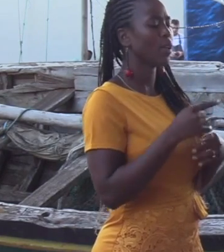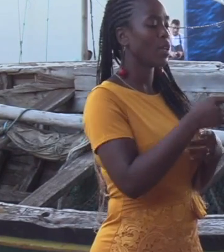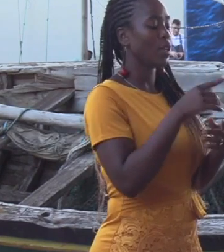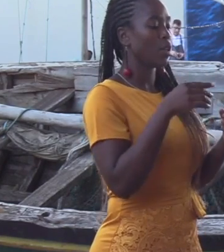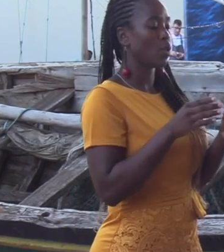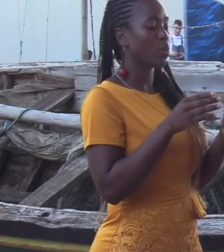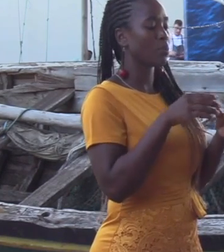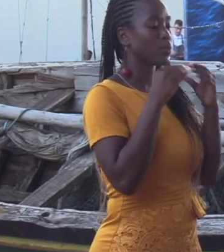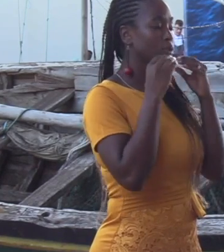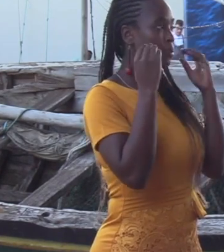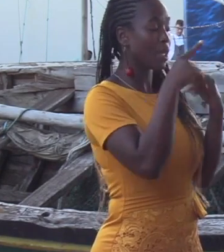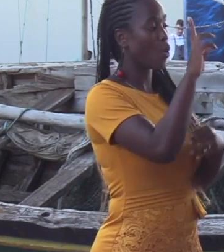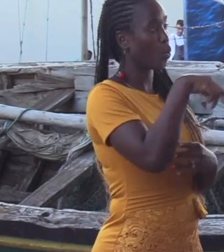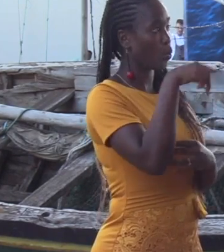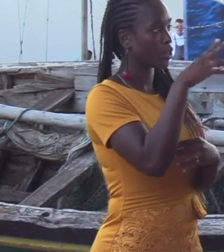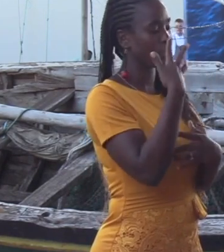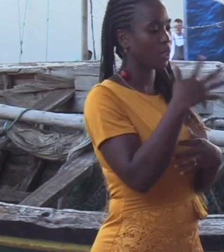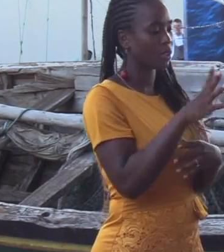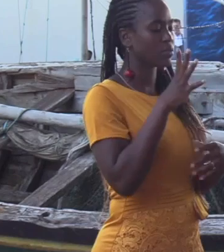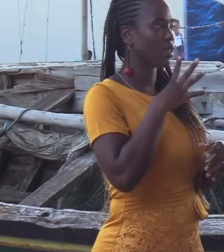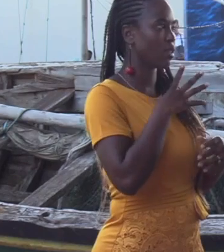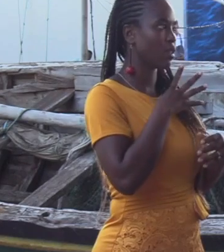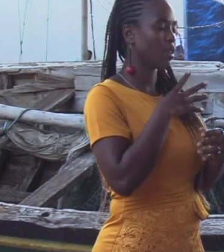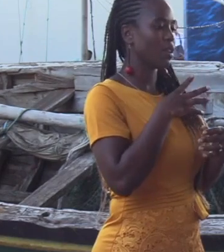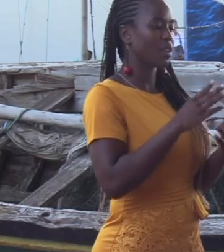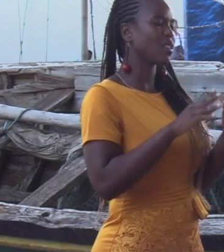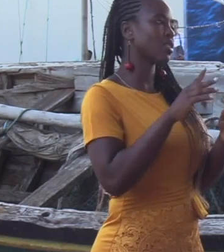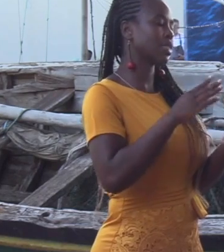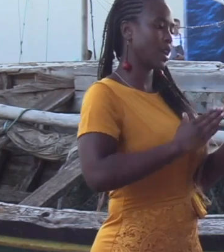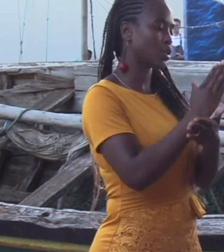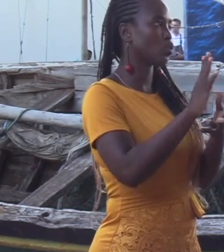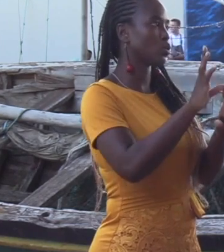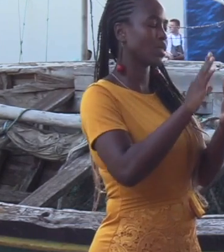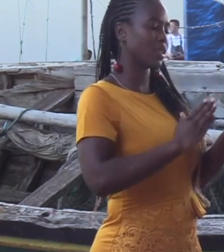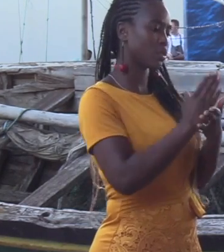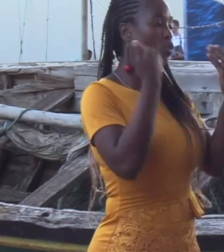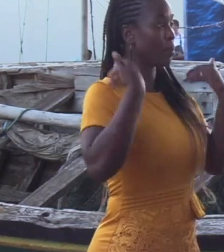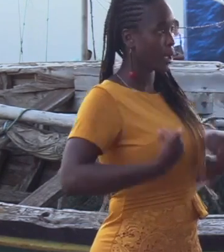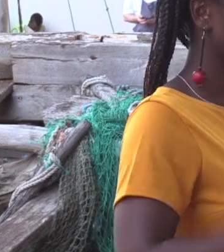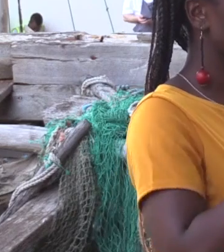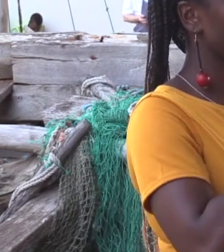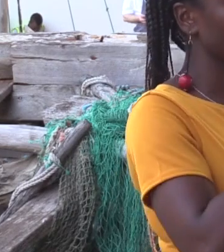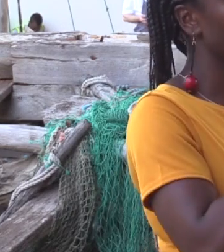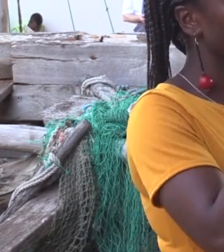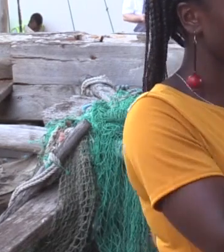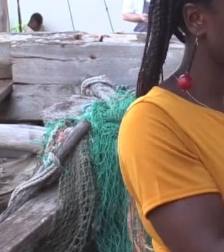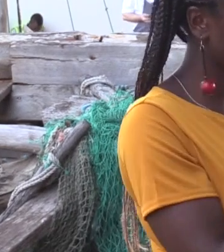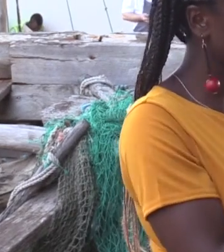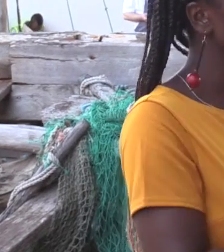A Noruega é conhecida por defender os direitos humanos em todo o mundo. Mas muitos desses direitos estão ameaçados